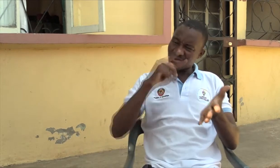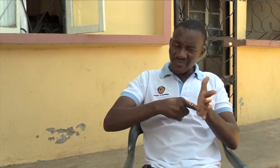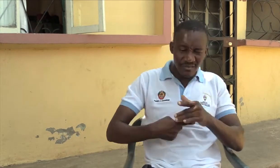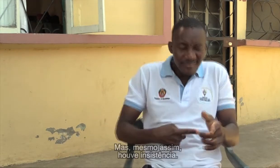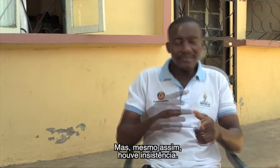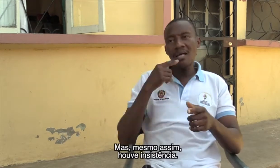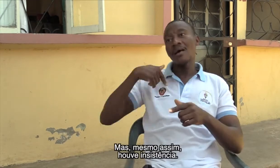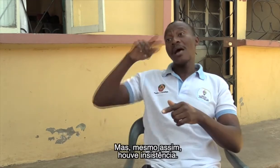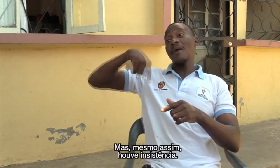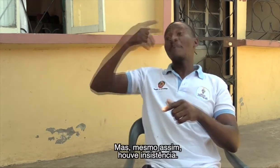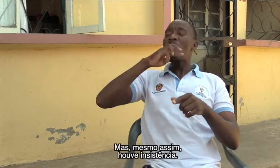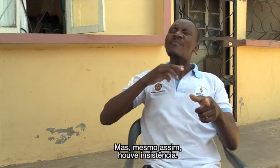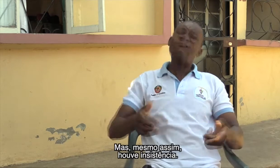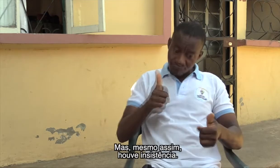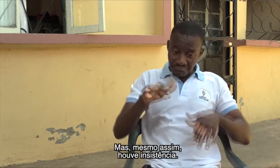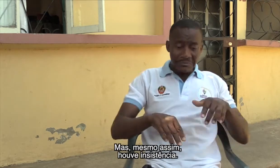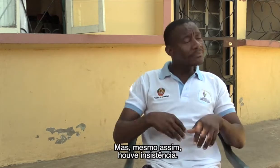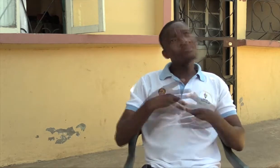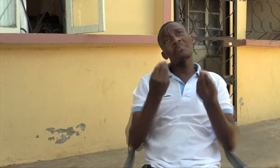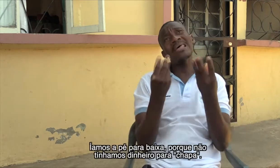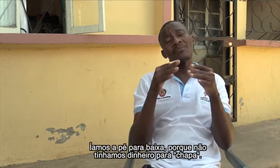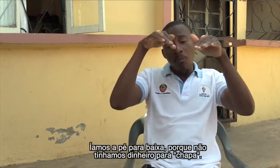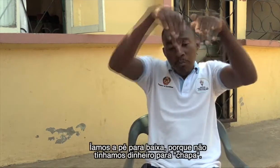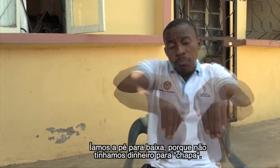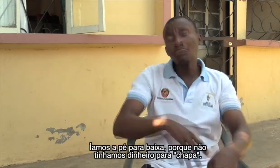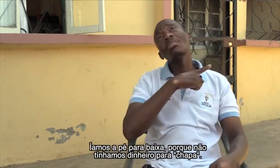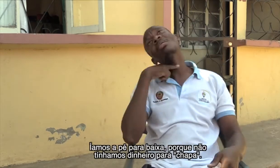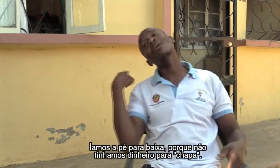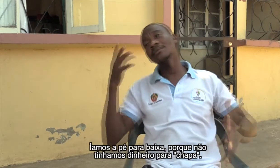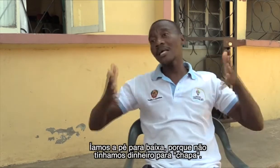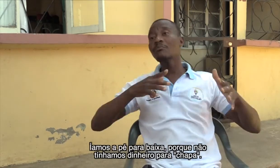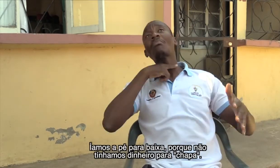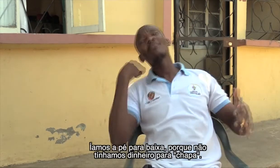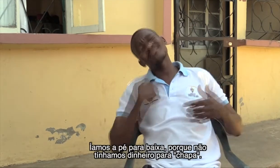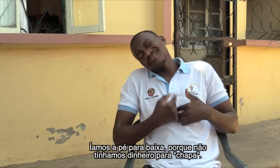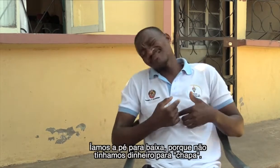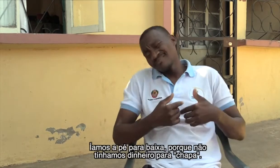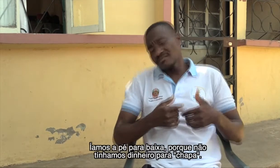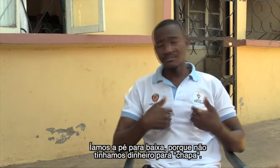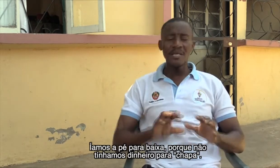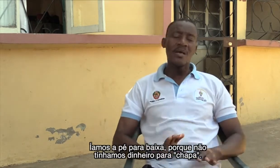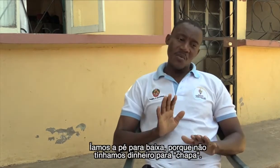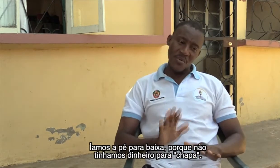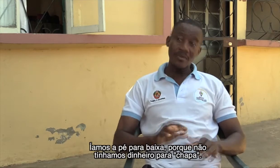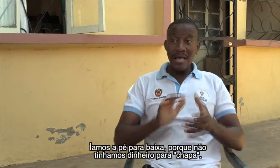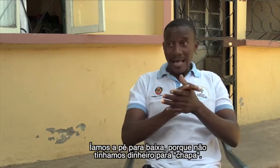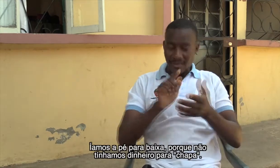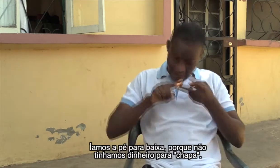Mas mesmo assim, houve insistência. Íamos a pé abaixo, porque não tínhamos dinheiro